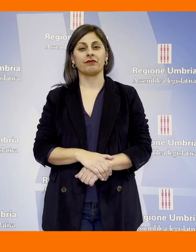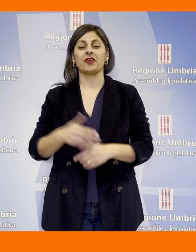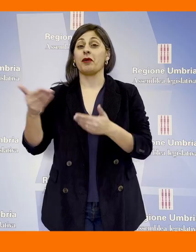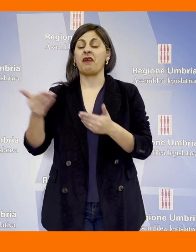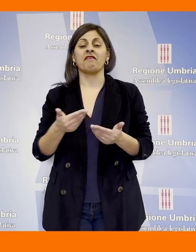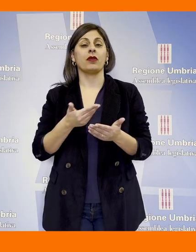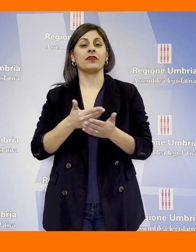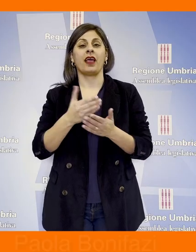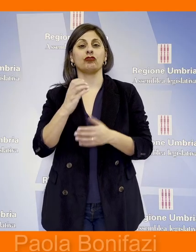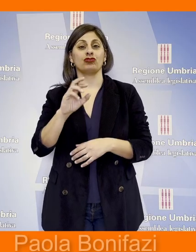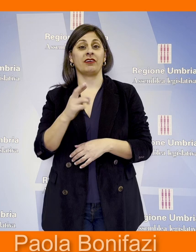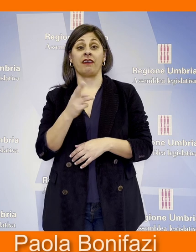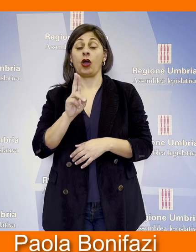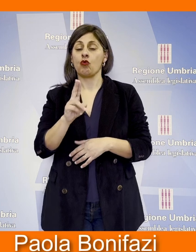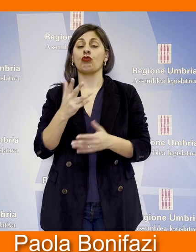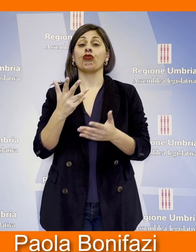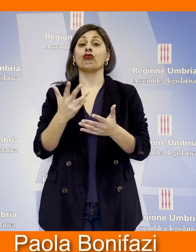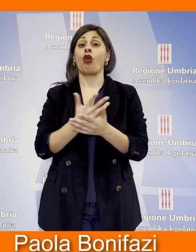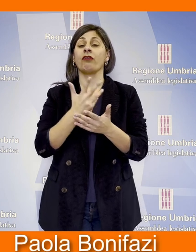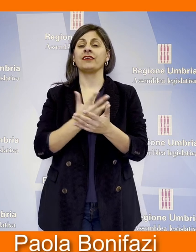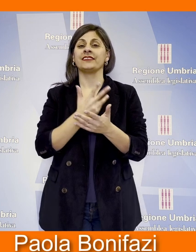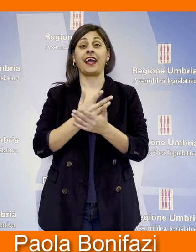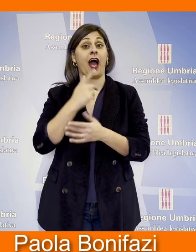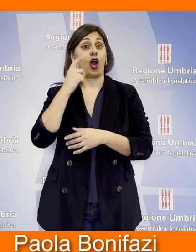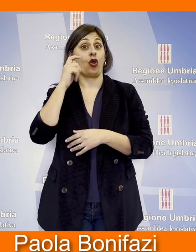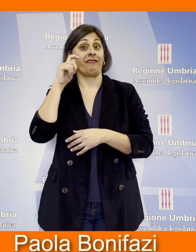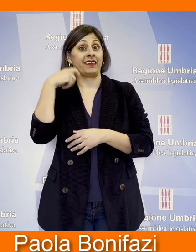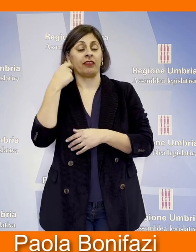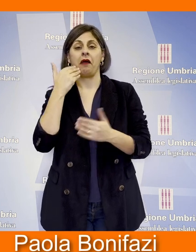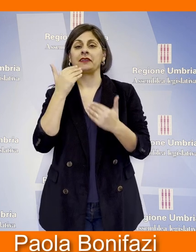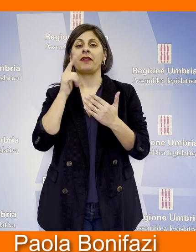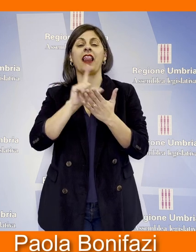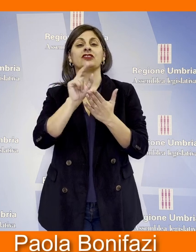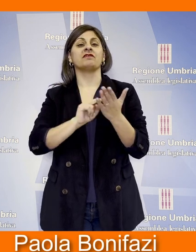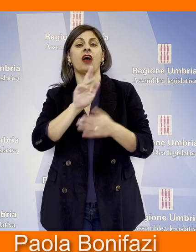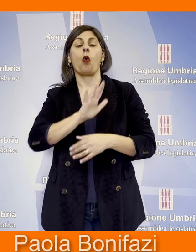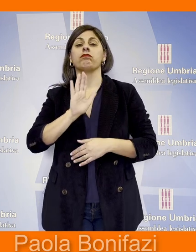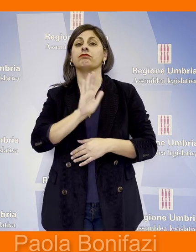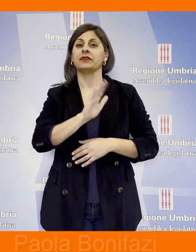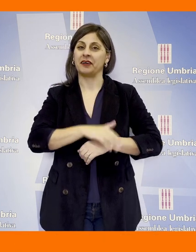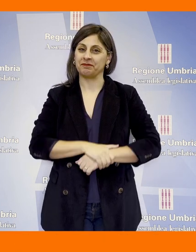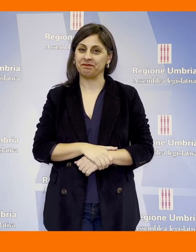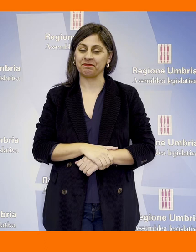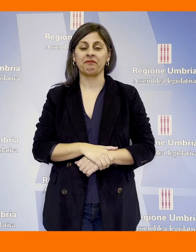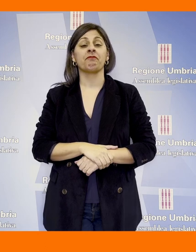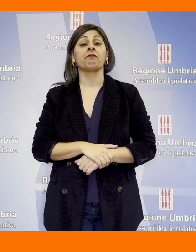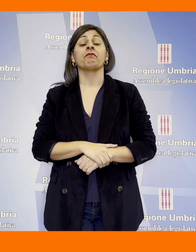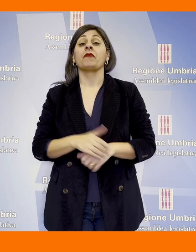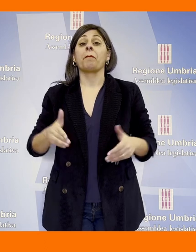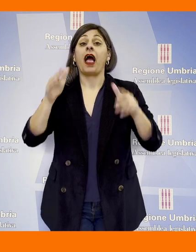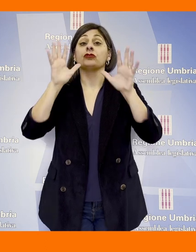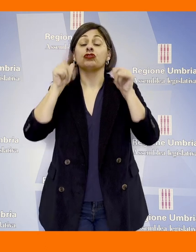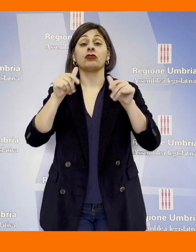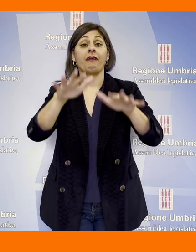Benvenuti a TeleCRU, notiziario video dell'Assemblea Legislativa dell'Umbria. L'Aula di